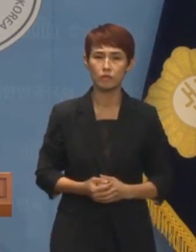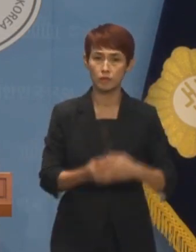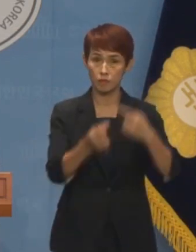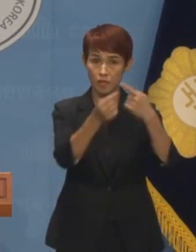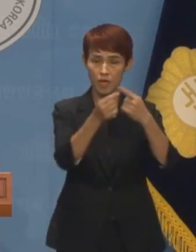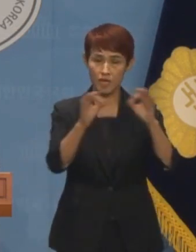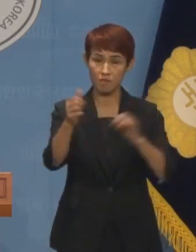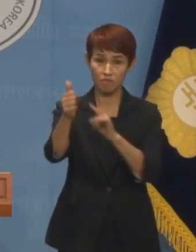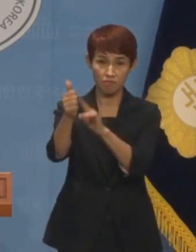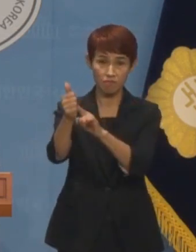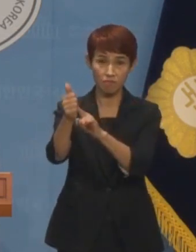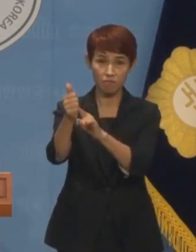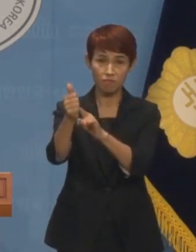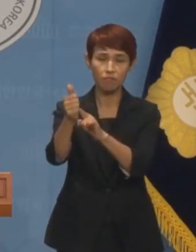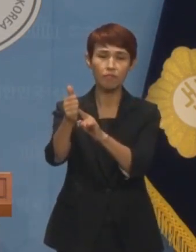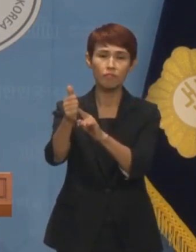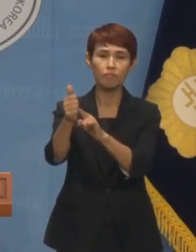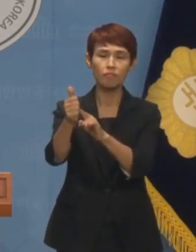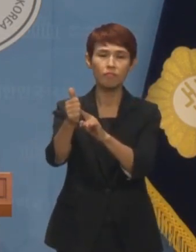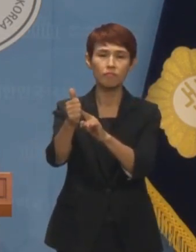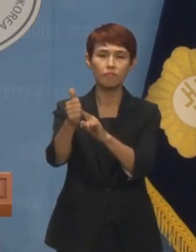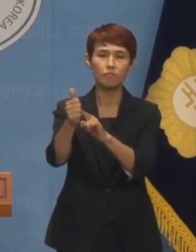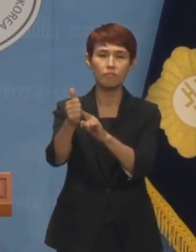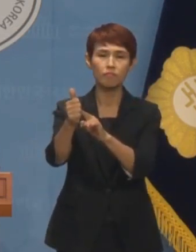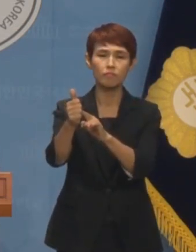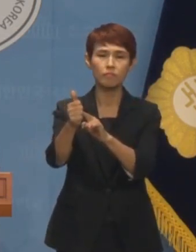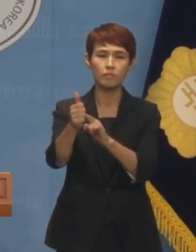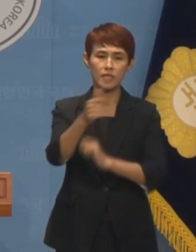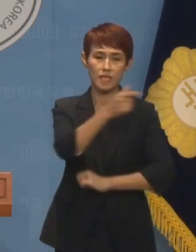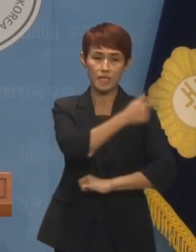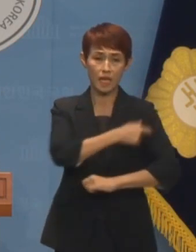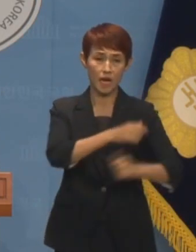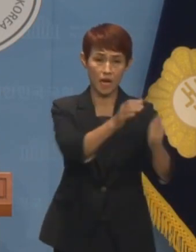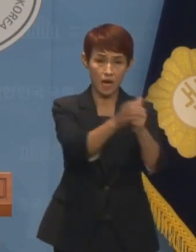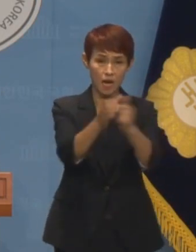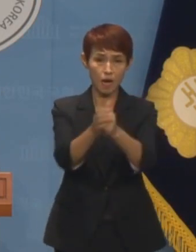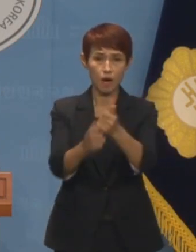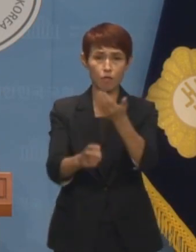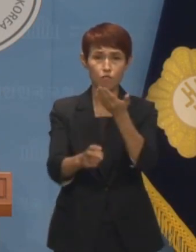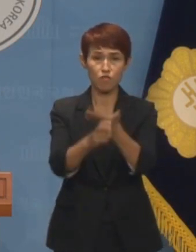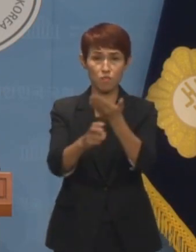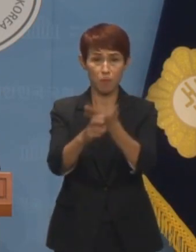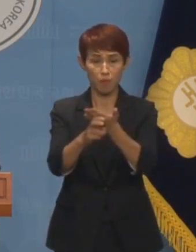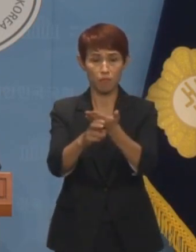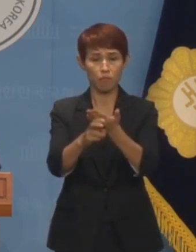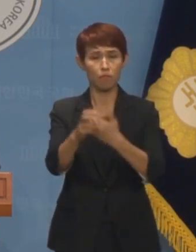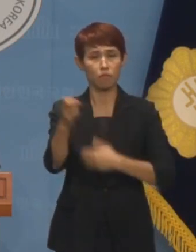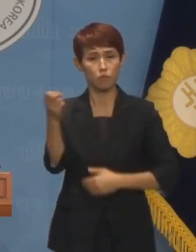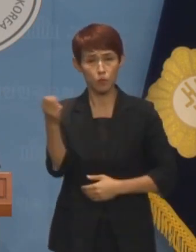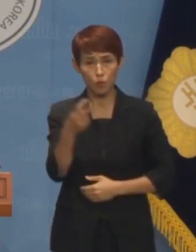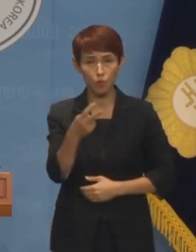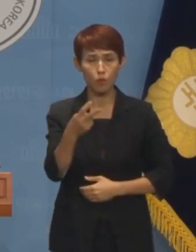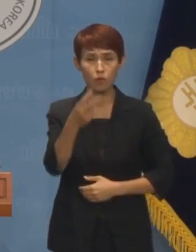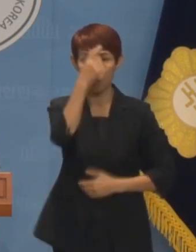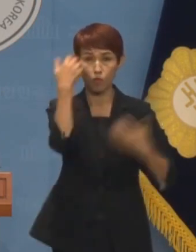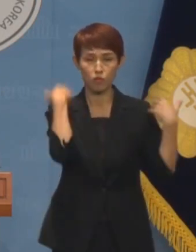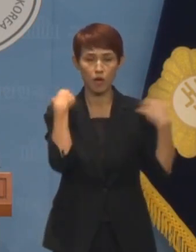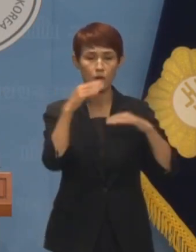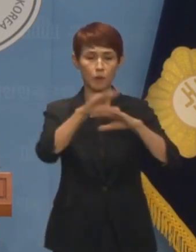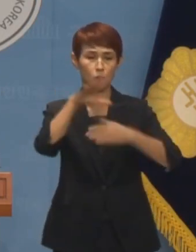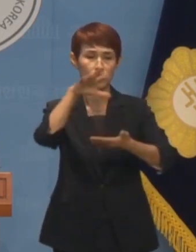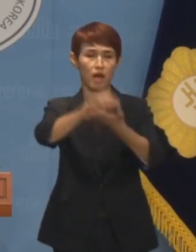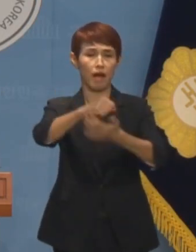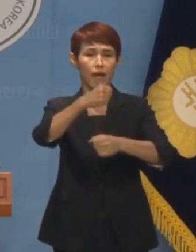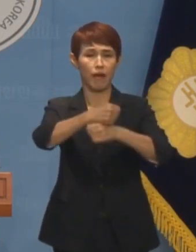김태규 직무대행은 정작 이사의 선임이 불법적이라거나 정부가 방송장악을